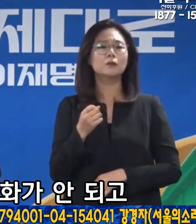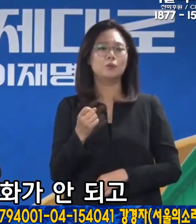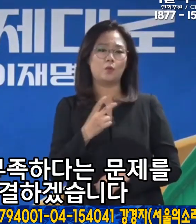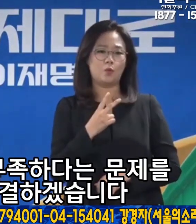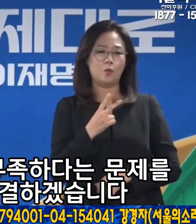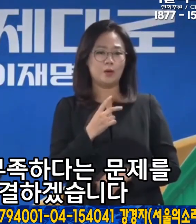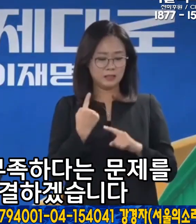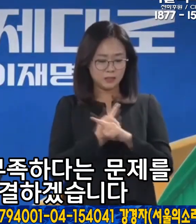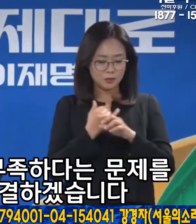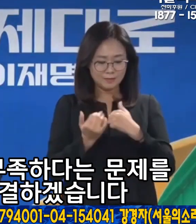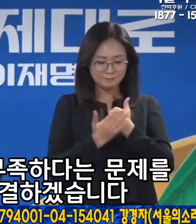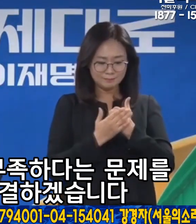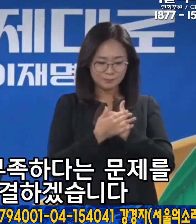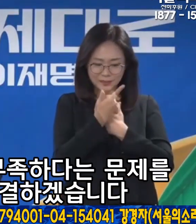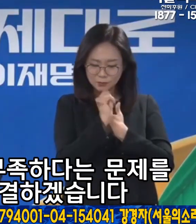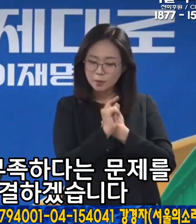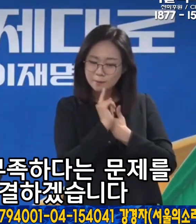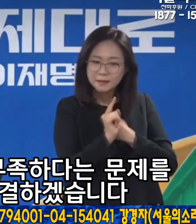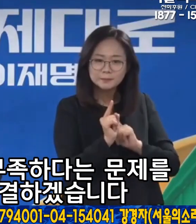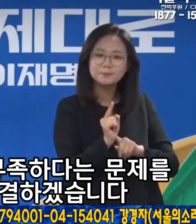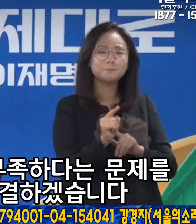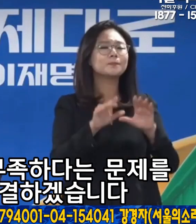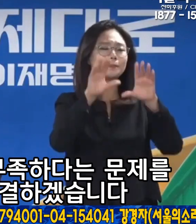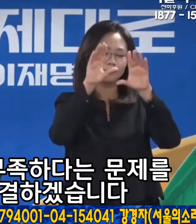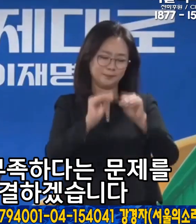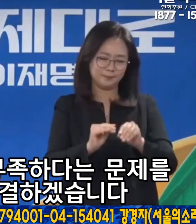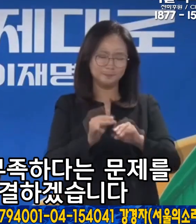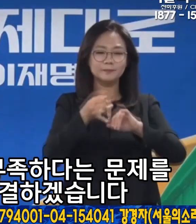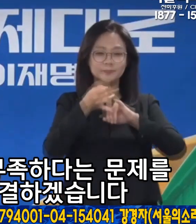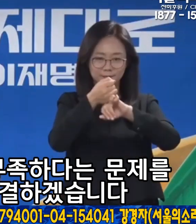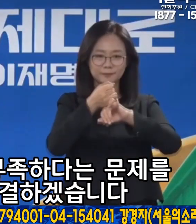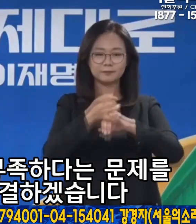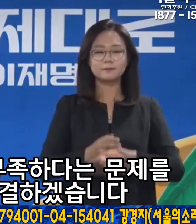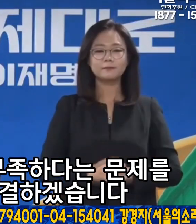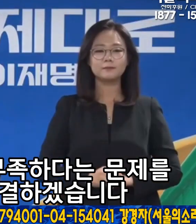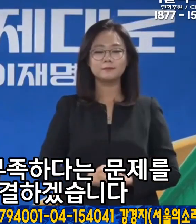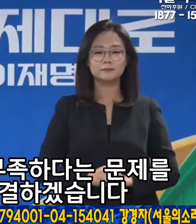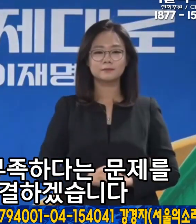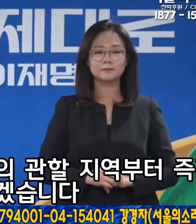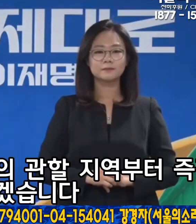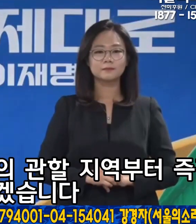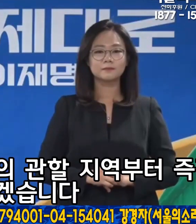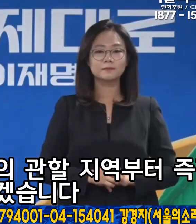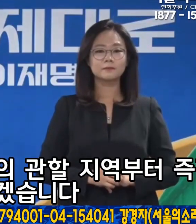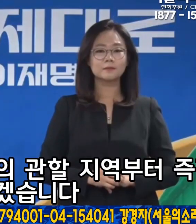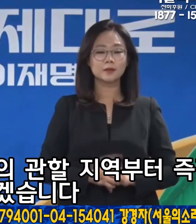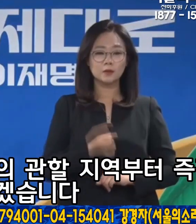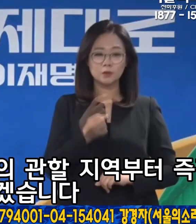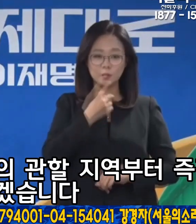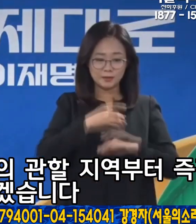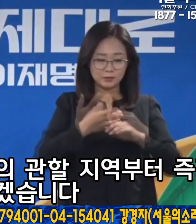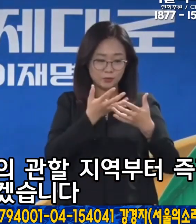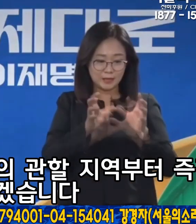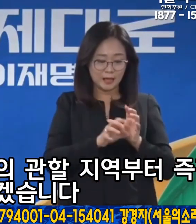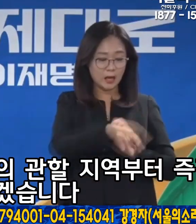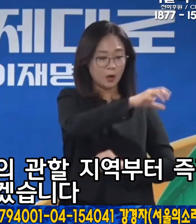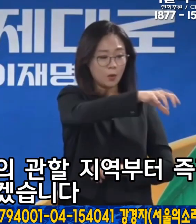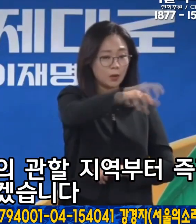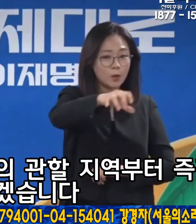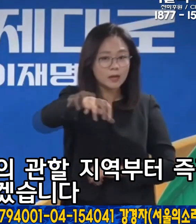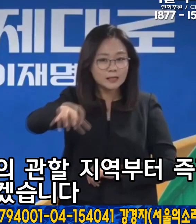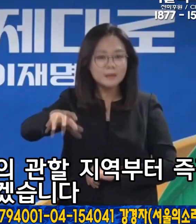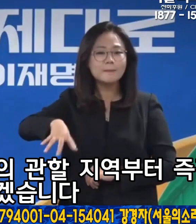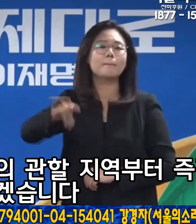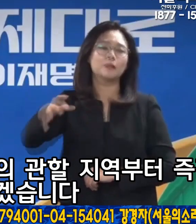치료자 지원이 부족하다 이런 문제를 확실하게 해결하겠습니다. 더불어민주당 단체장의 관할 지역부터